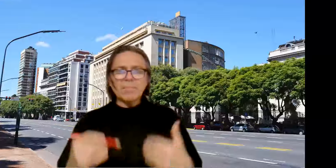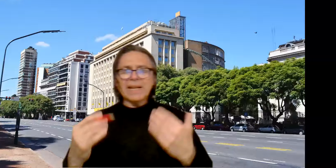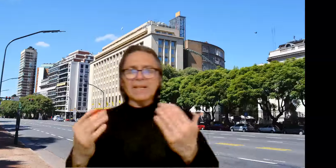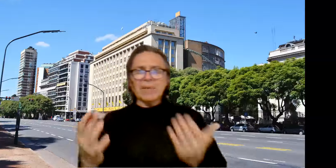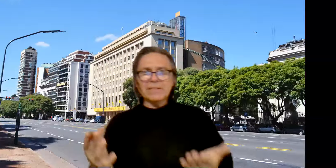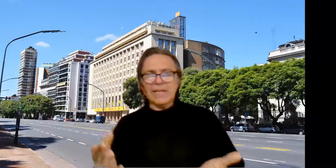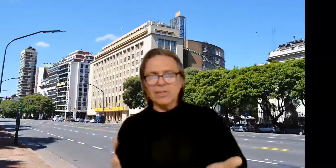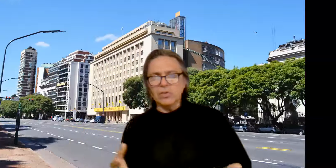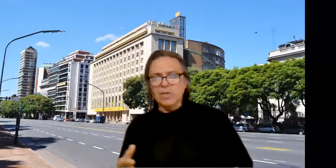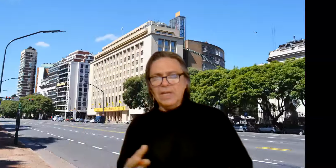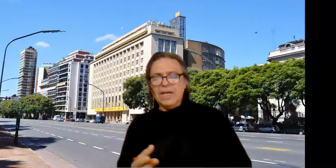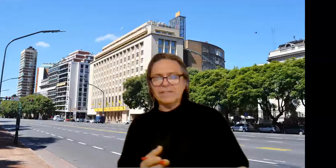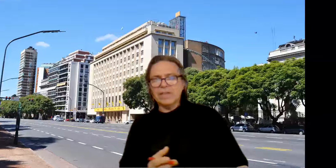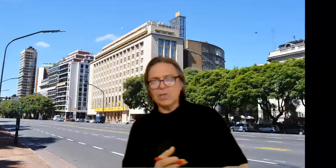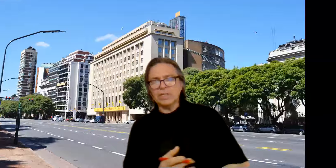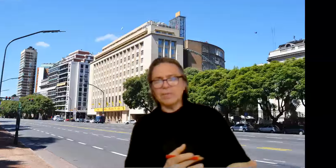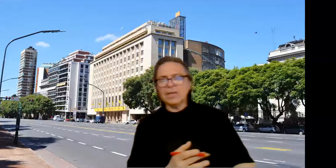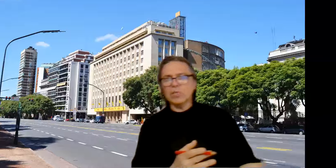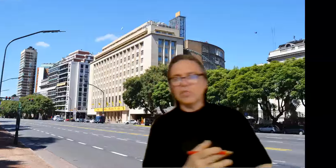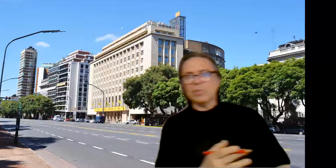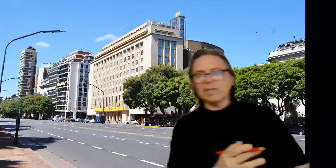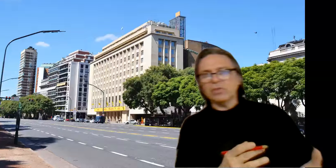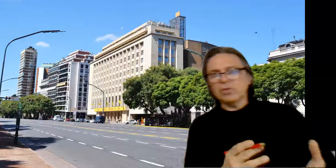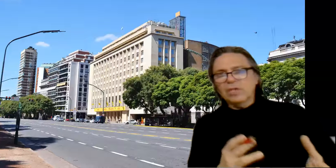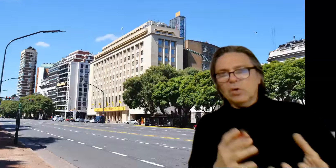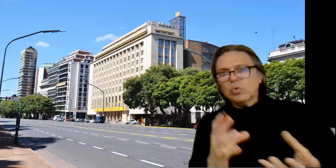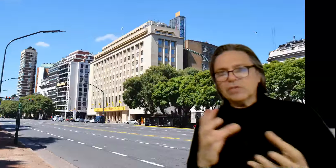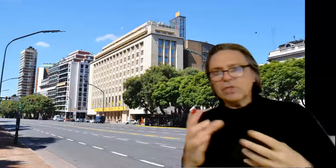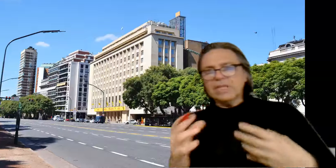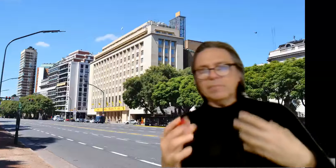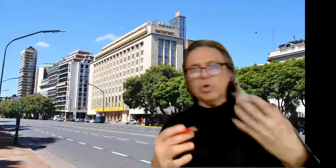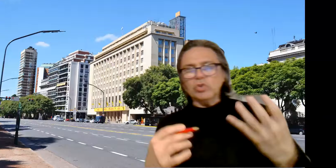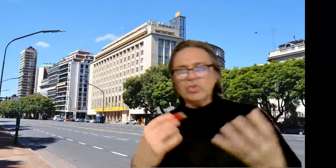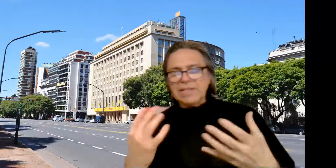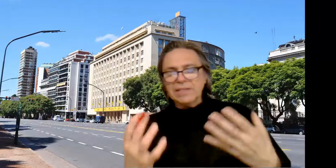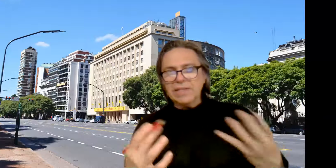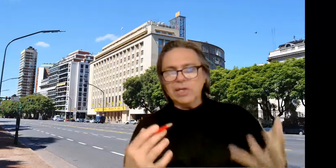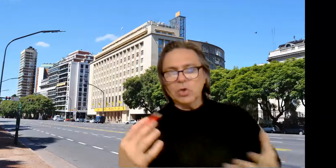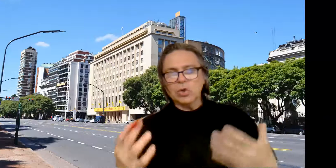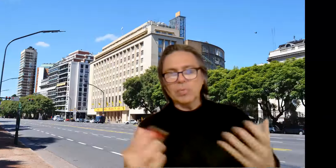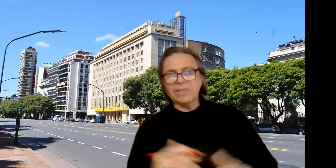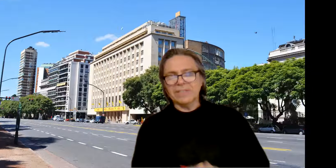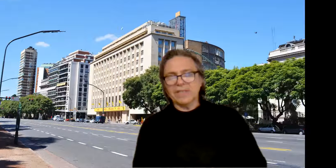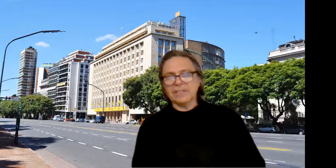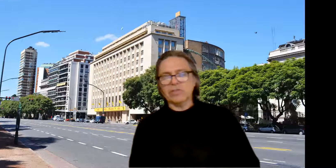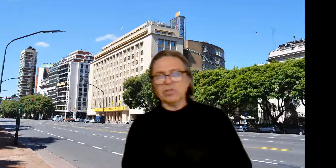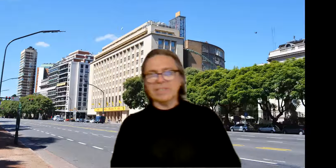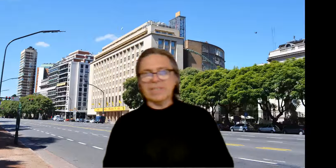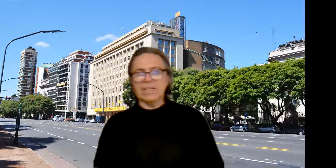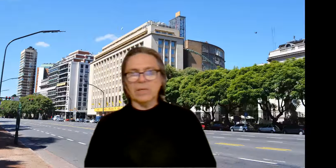para ir avanzando hacia lo que se va conformando, un racionalismo con tintes de eco, como es la estación central del